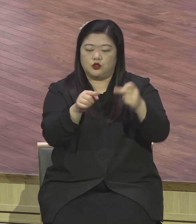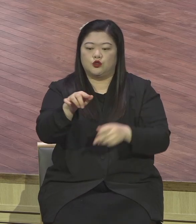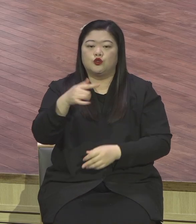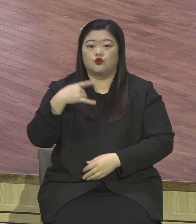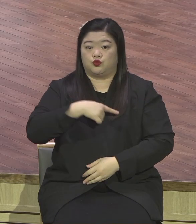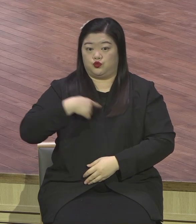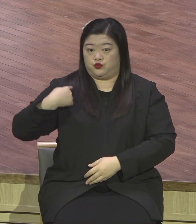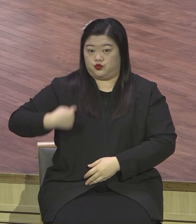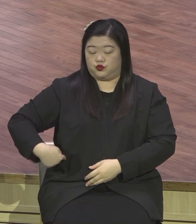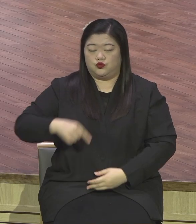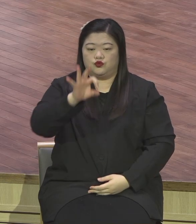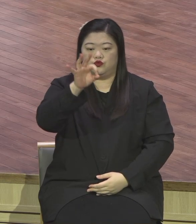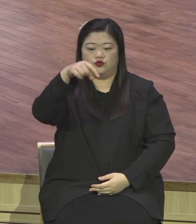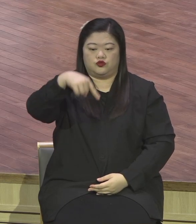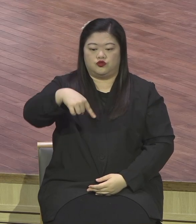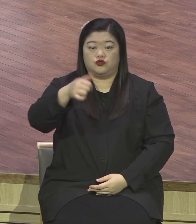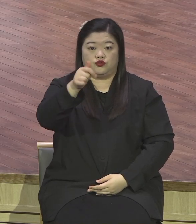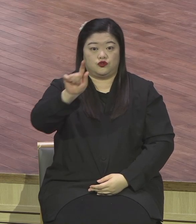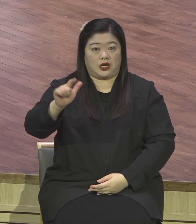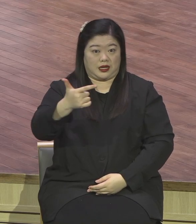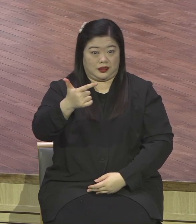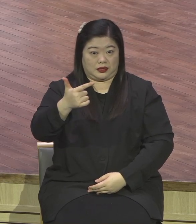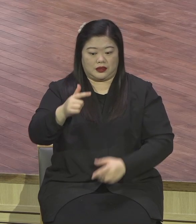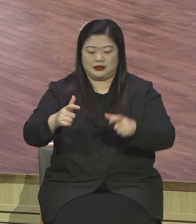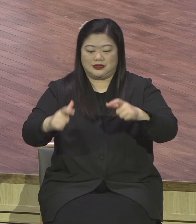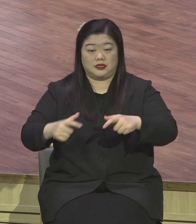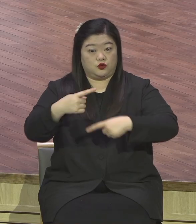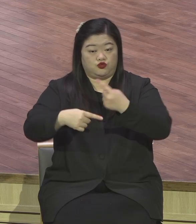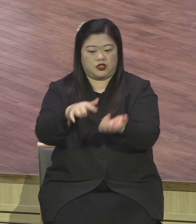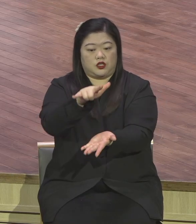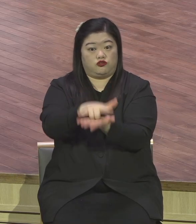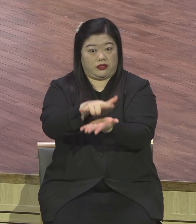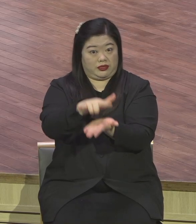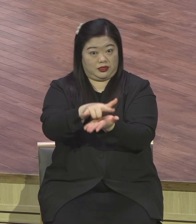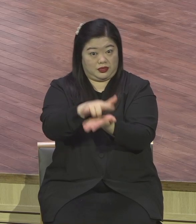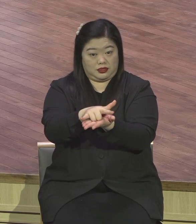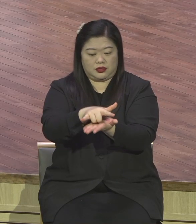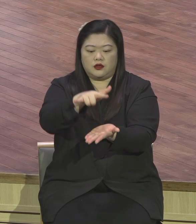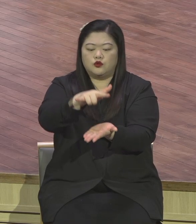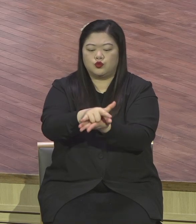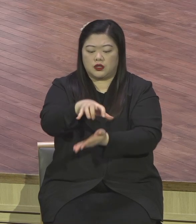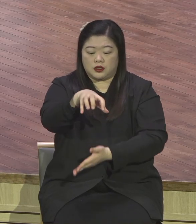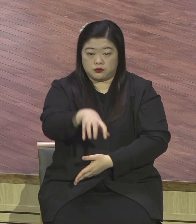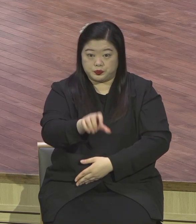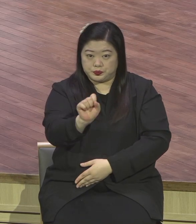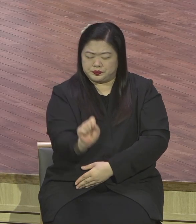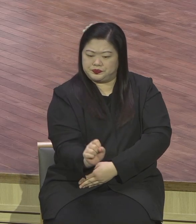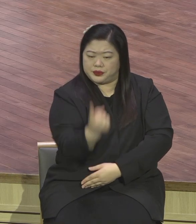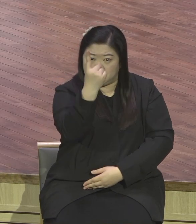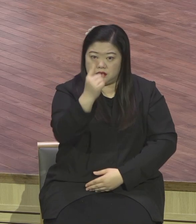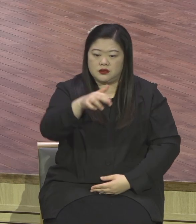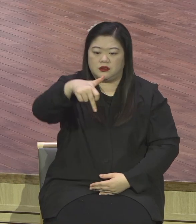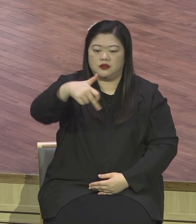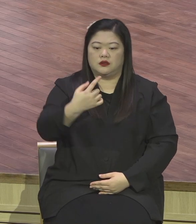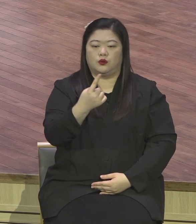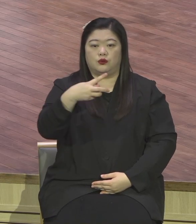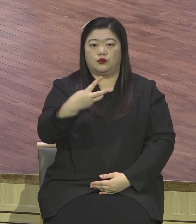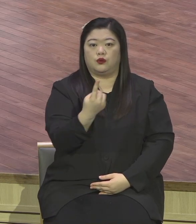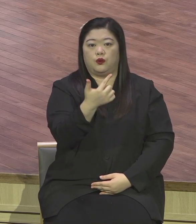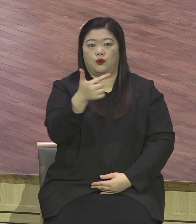바이러스가 지금 전 세계 치명적인 영향을 계속